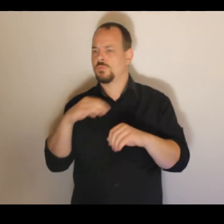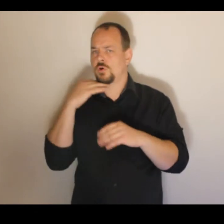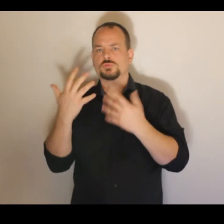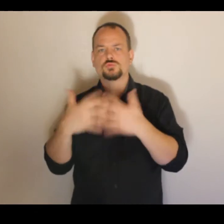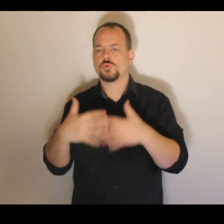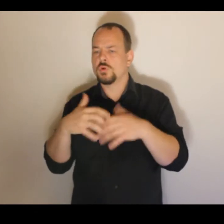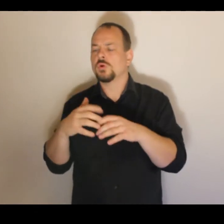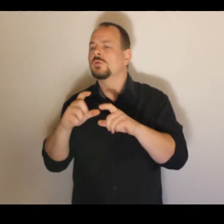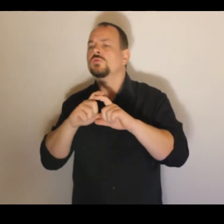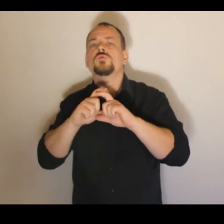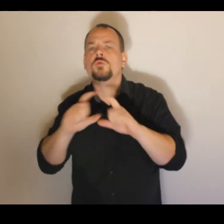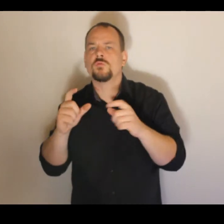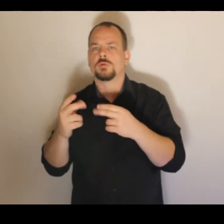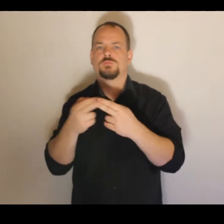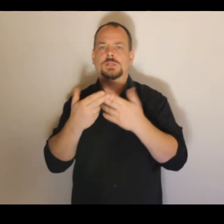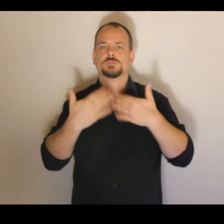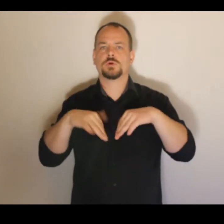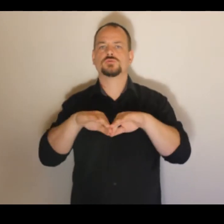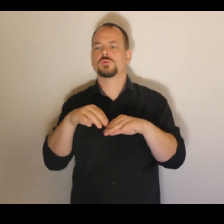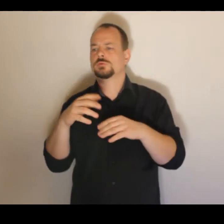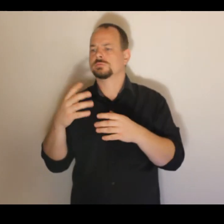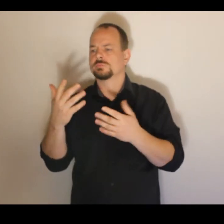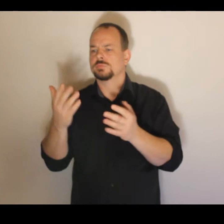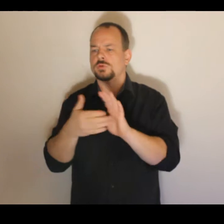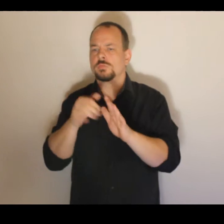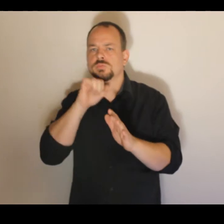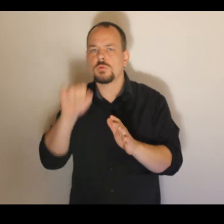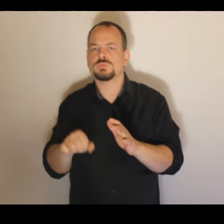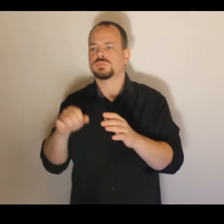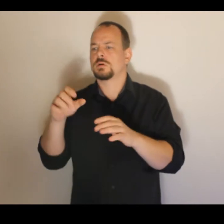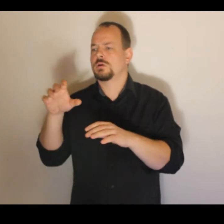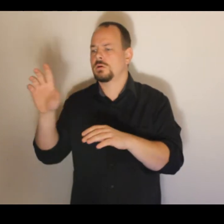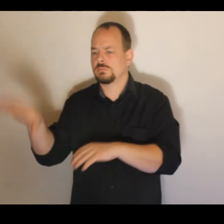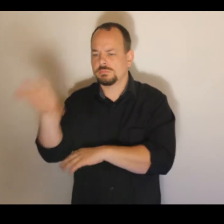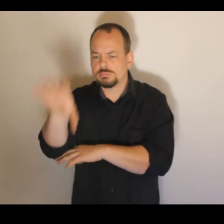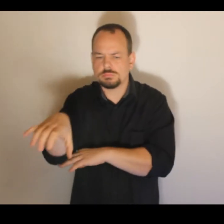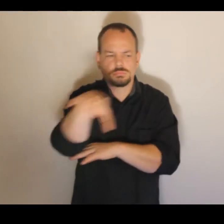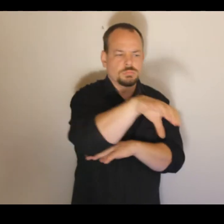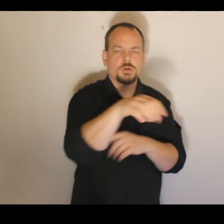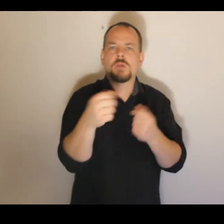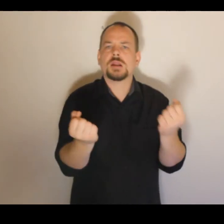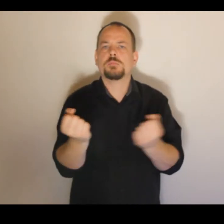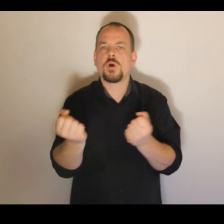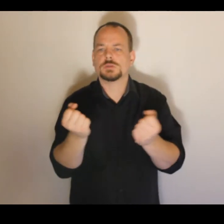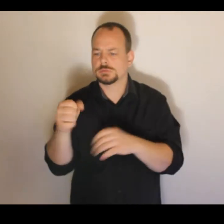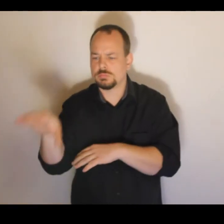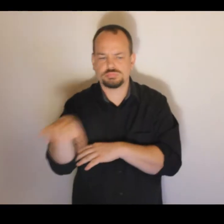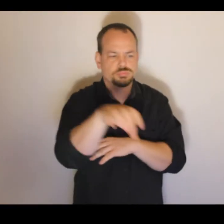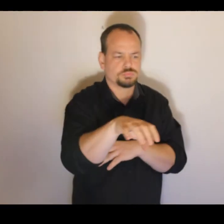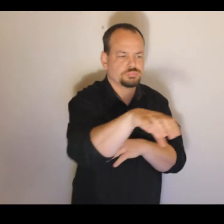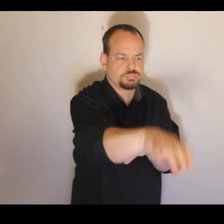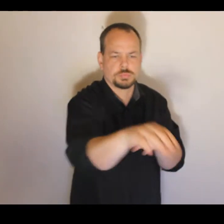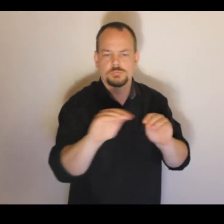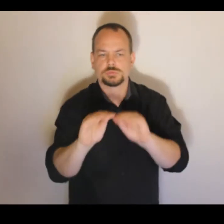nebezpečnými materiály. Poznatky z nich spolu s poznatky distribuovaného číslicového řízení pohybu obráběcích strojů vedly ke